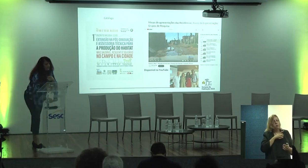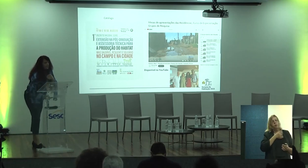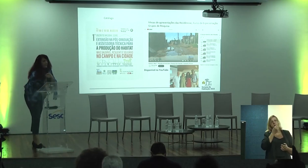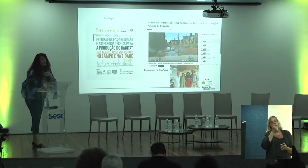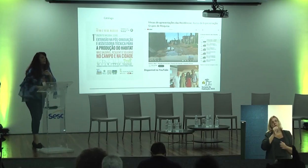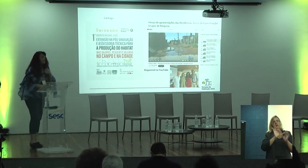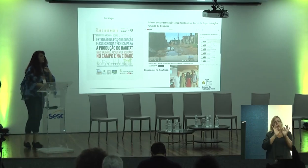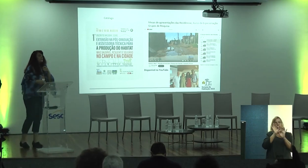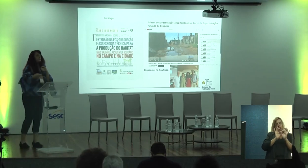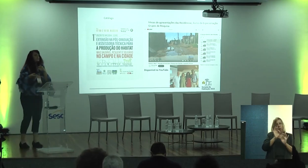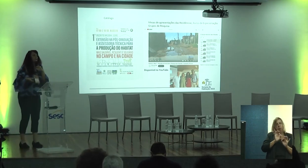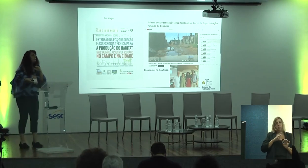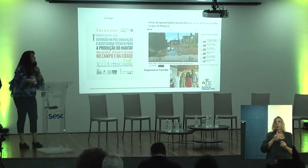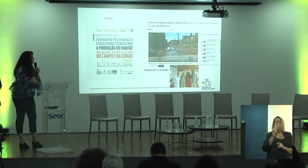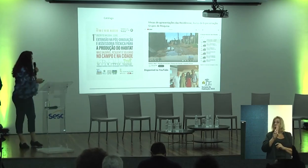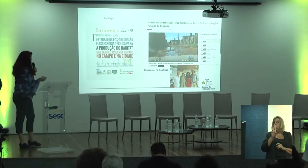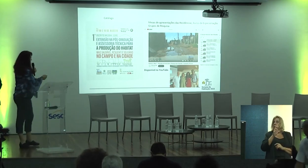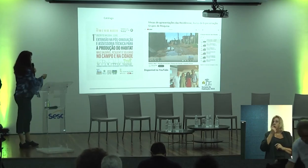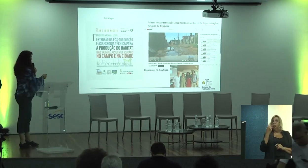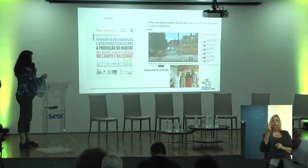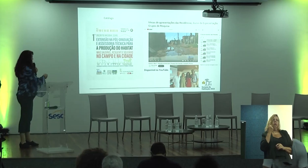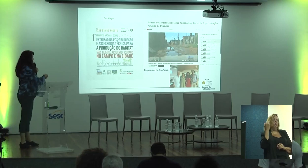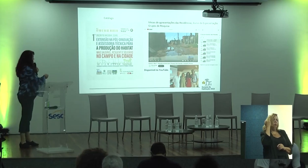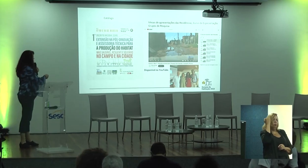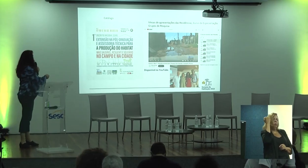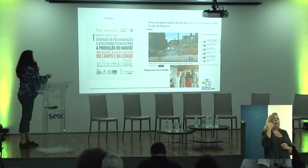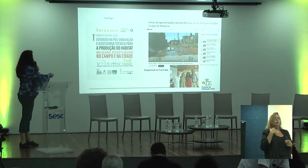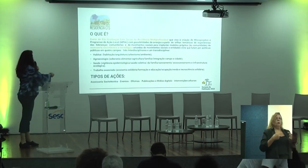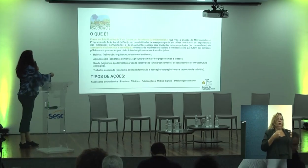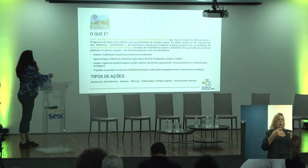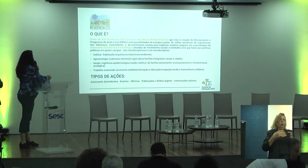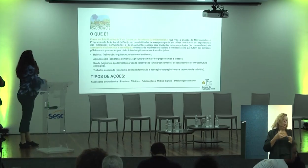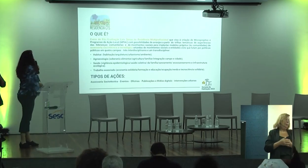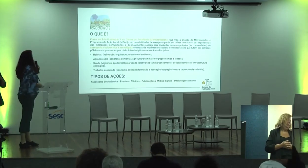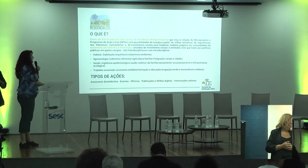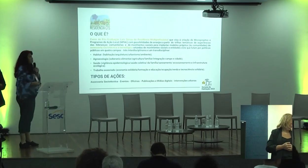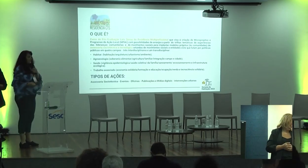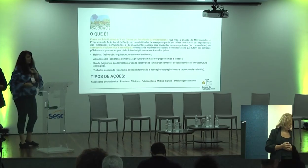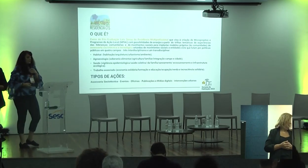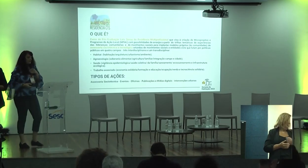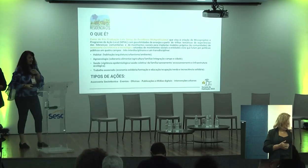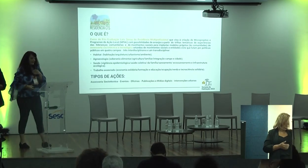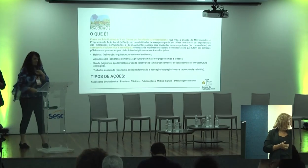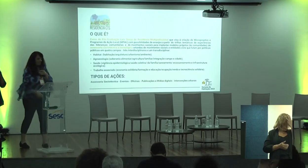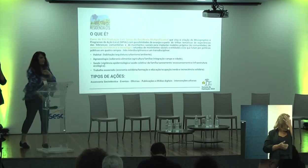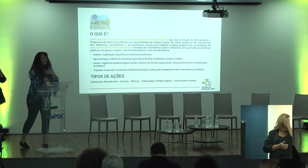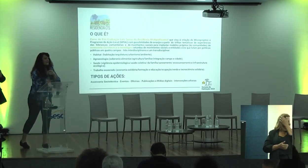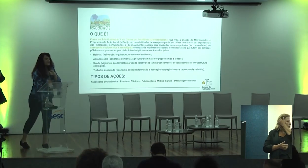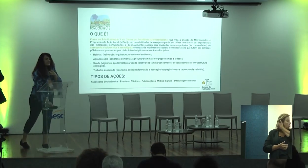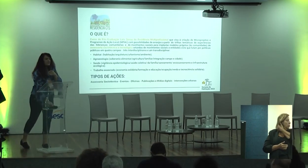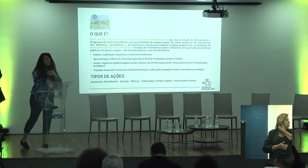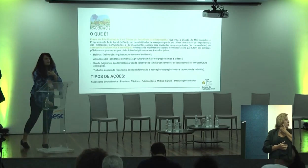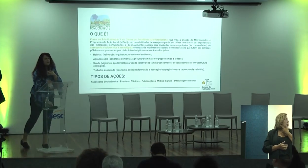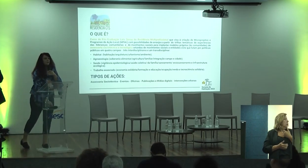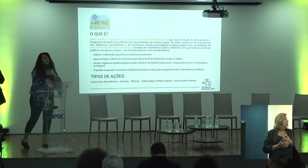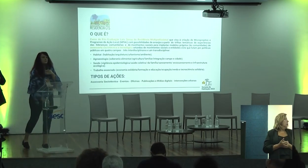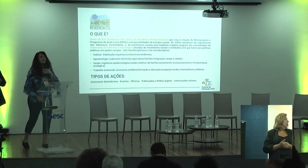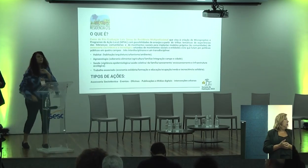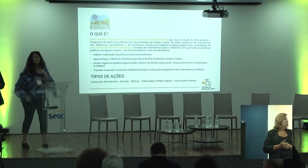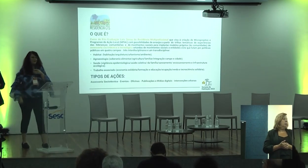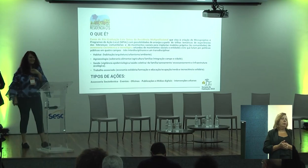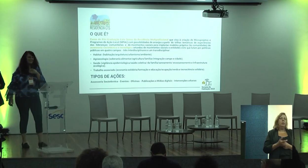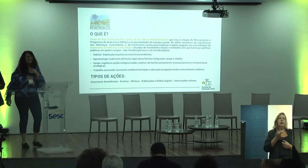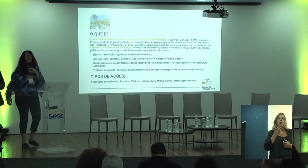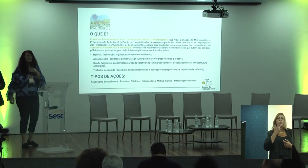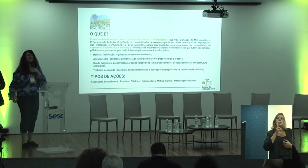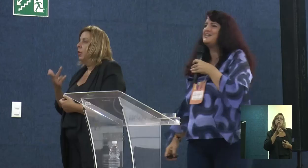elaborado, então vai ser muito útil nessa construção da política. Enfim, então, eu brinco com Ângela que a gente está com uma torre